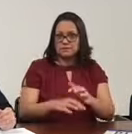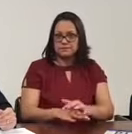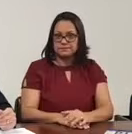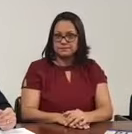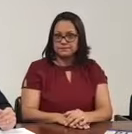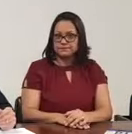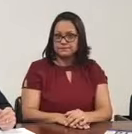Sobre... Vou botar pra você, não.